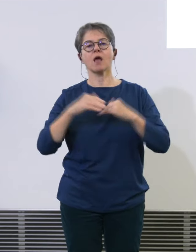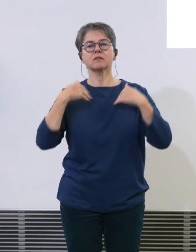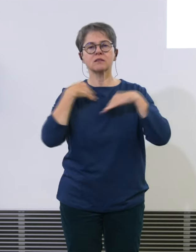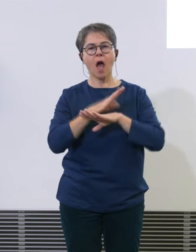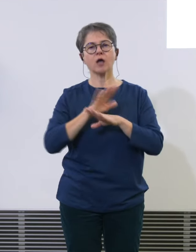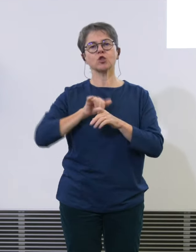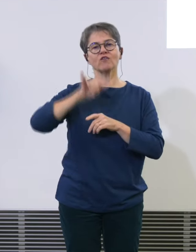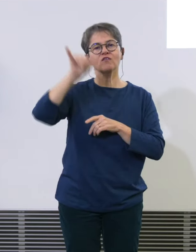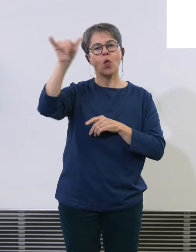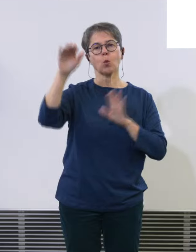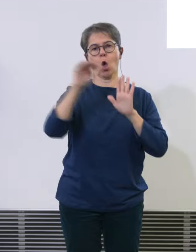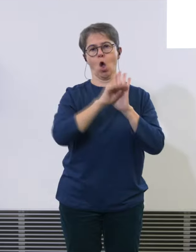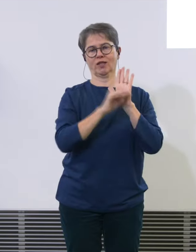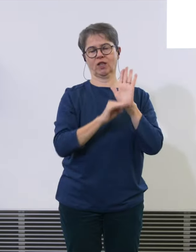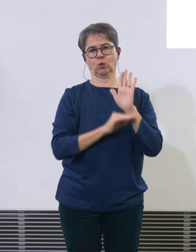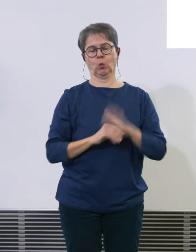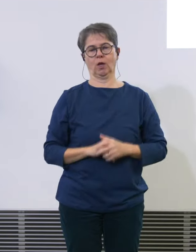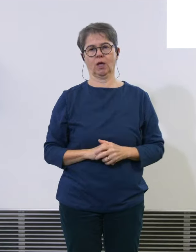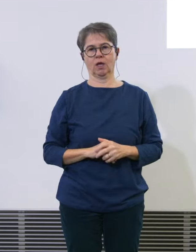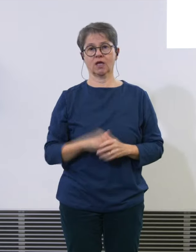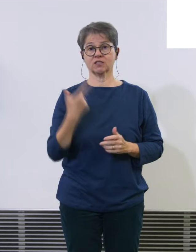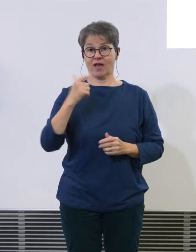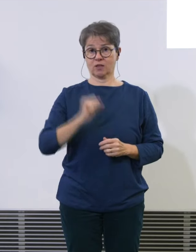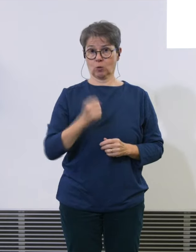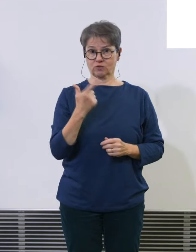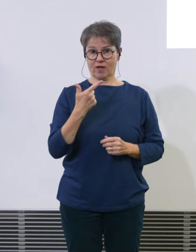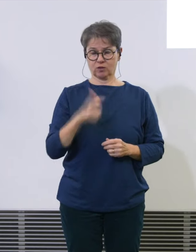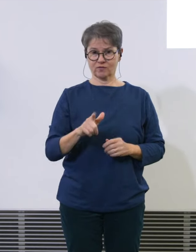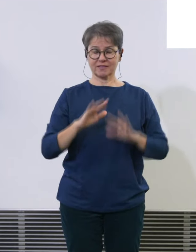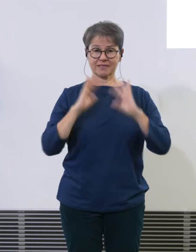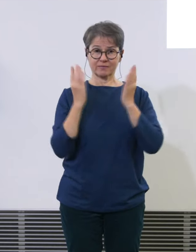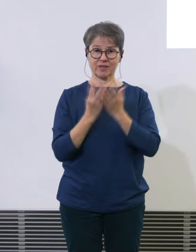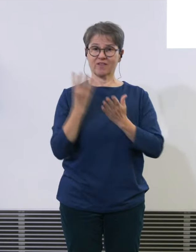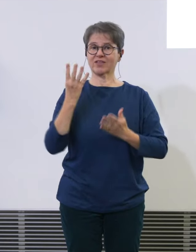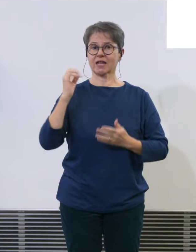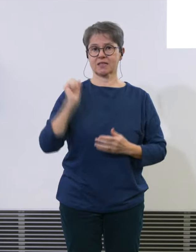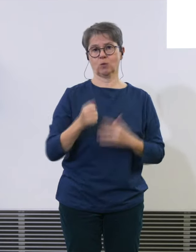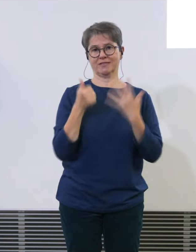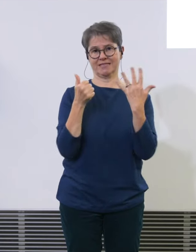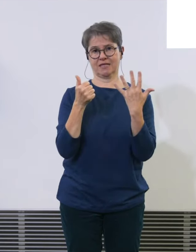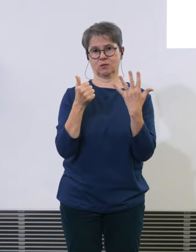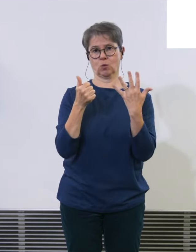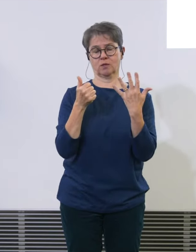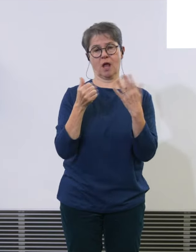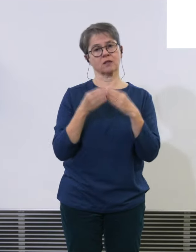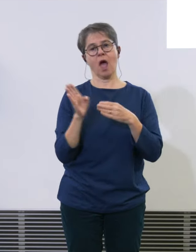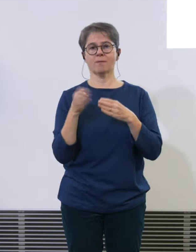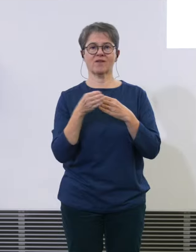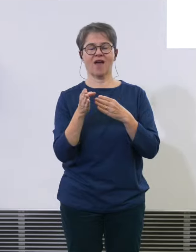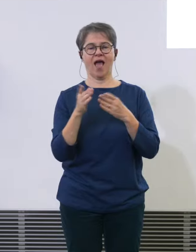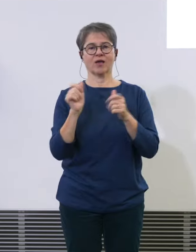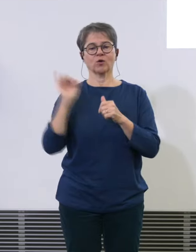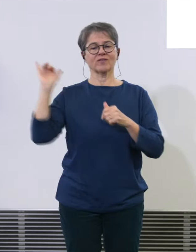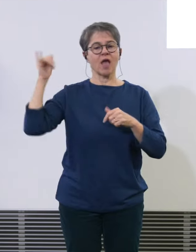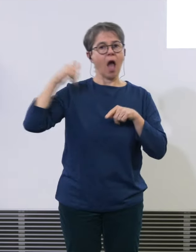2022 haben wir insgesamt 4'600 Abweichungen von der Anflugsroute und der Abflugsroute gehabt.